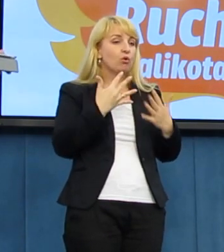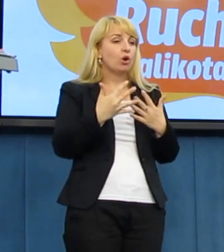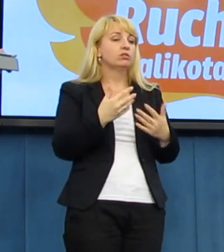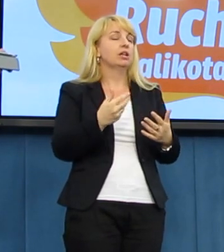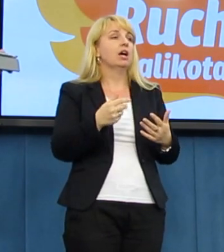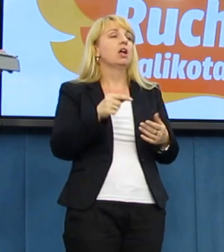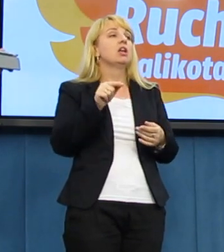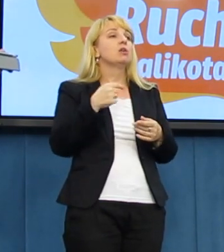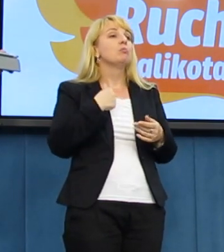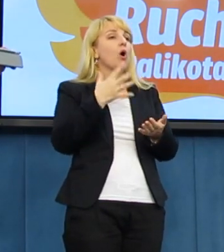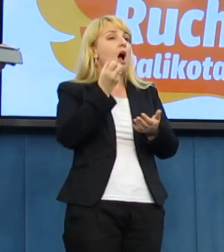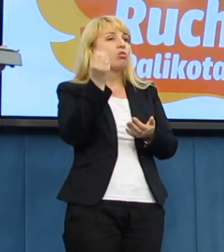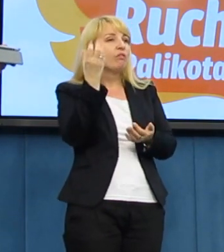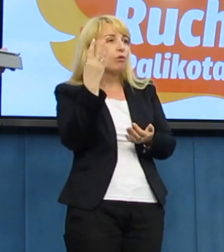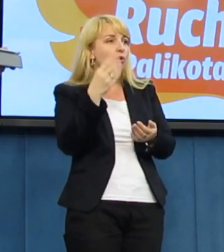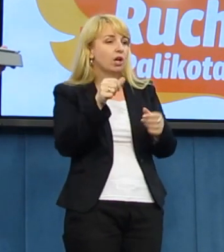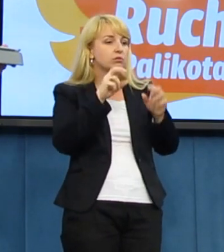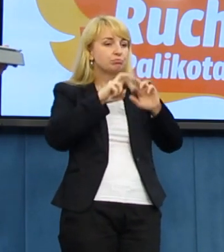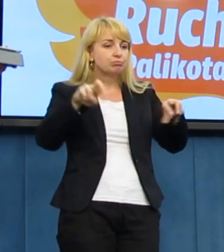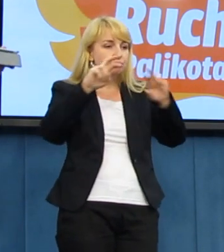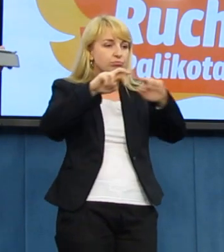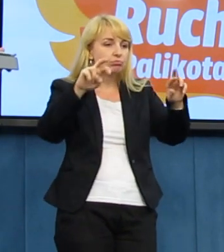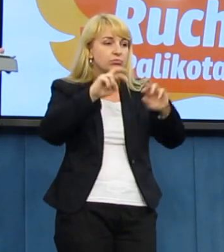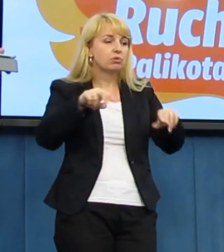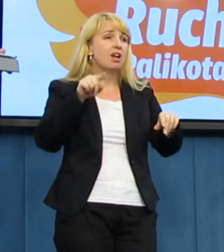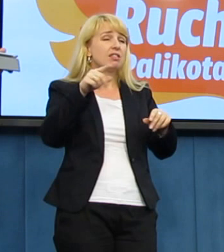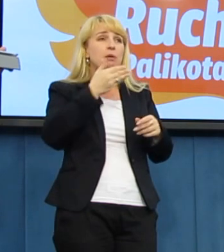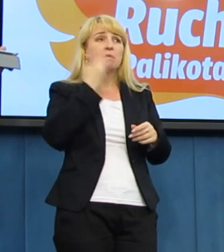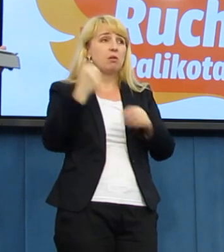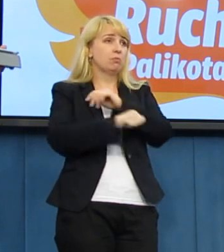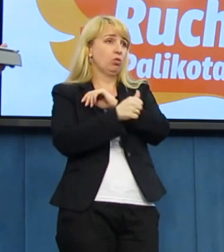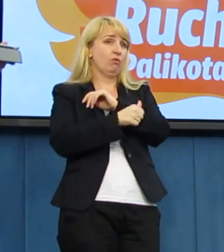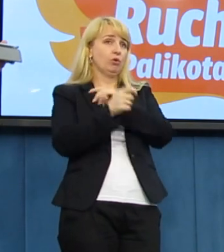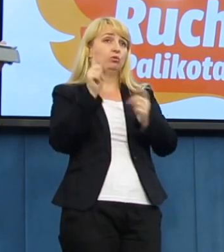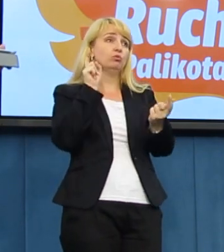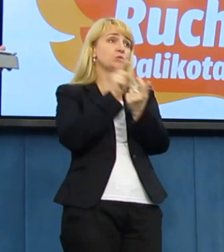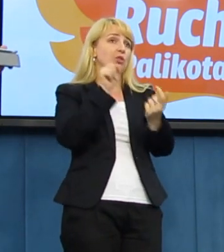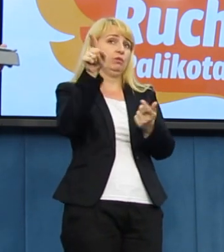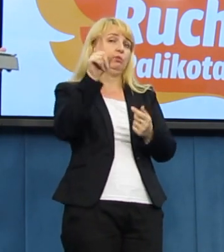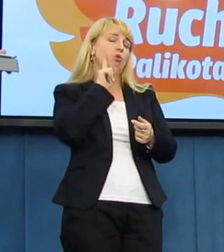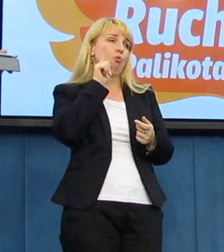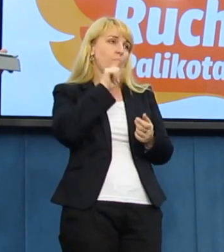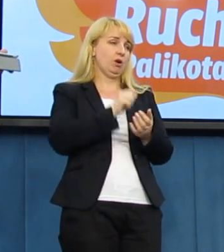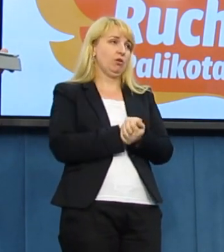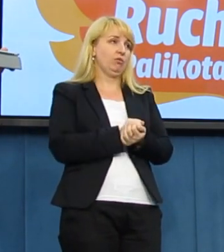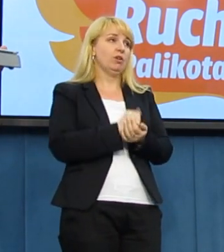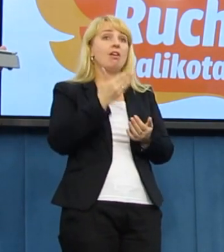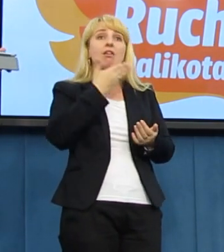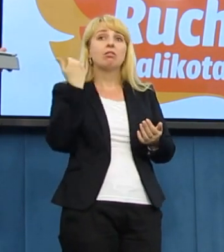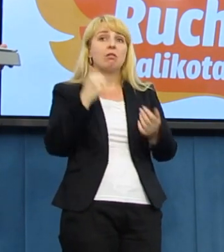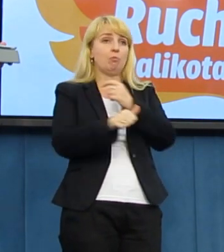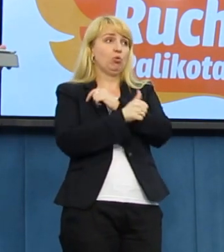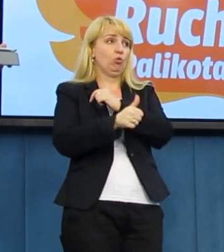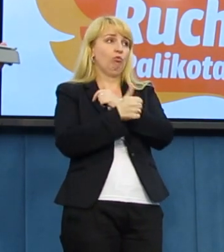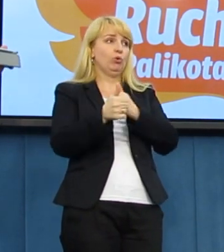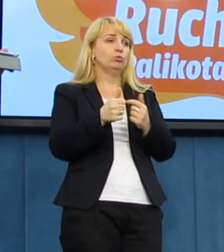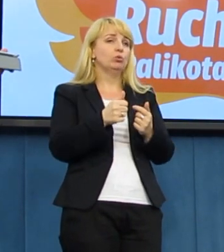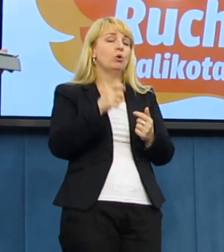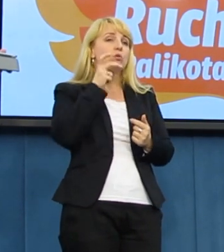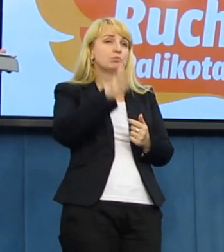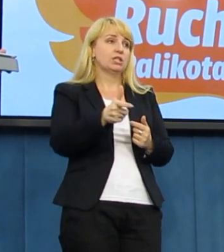przeciwko nią zebrane, twierdzi, że poza tym pomówieniem nie ma tam nic. Nie ma ani dowodu przestępstwa w postaci